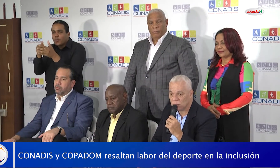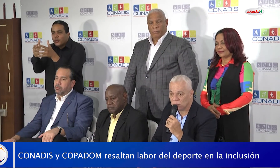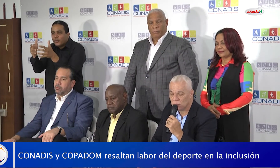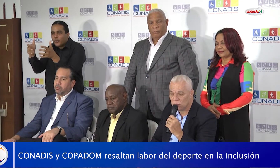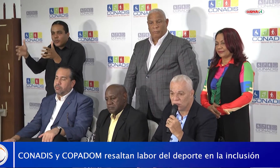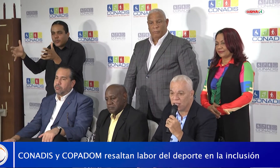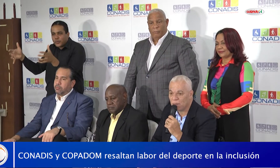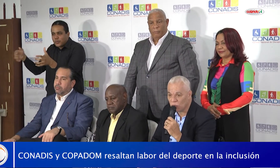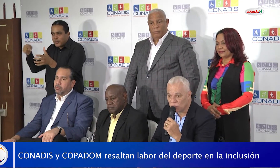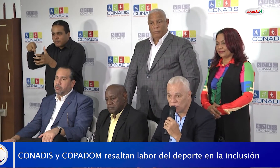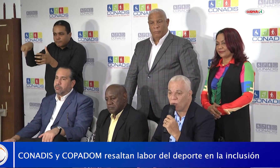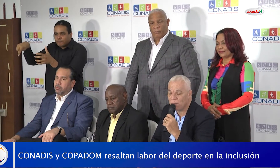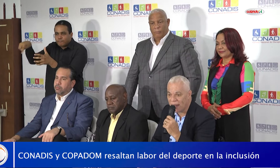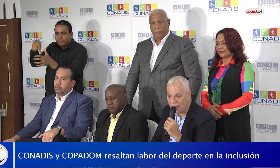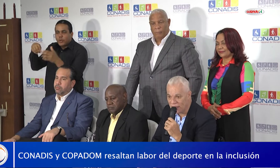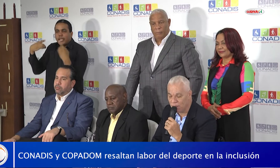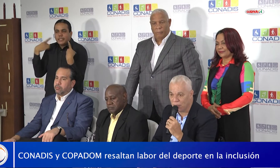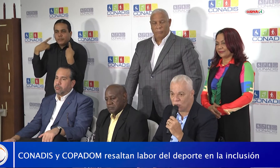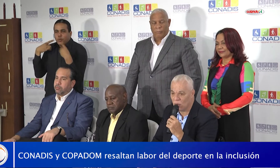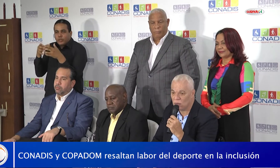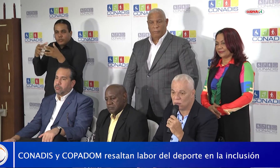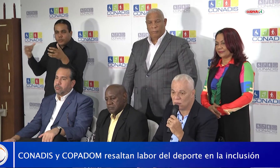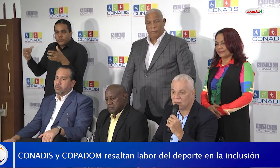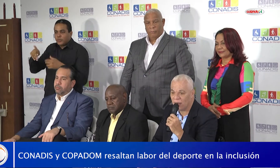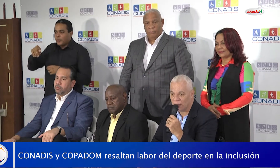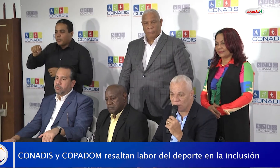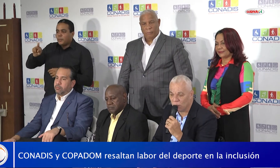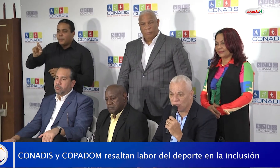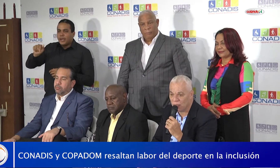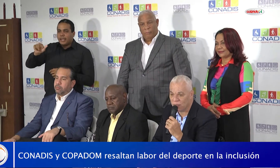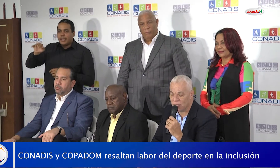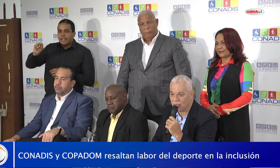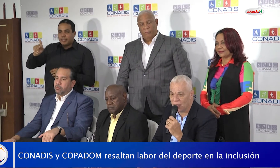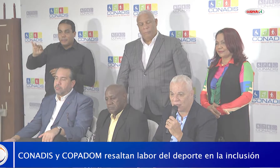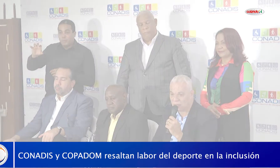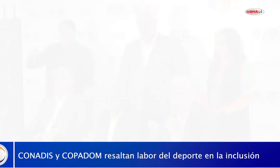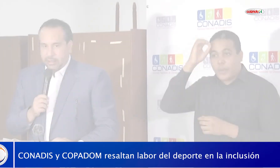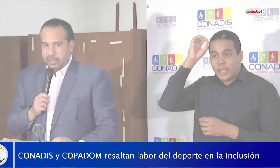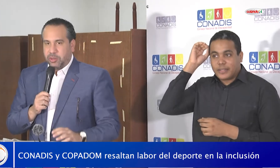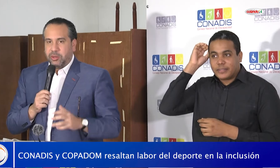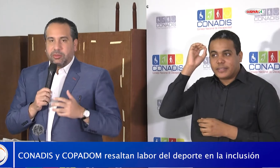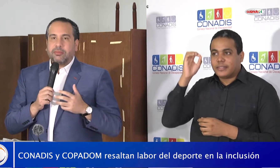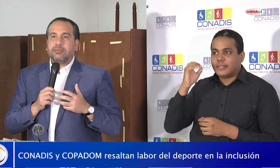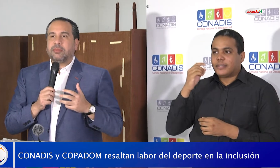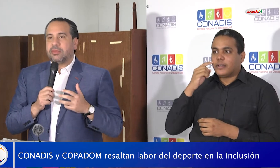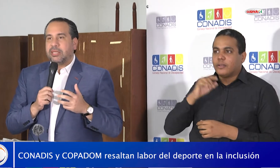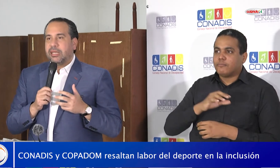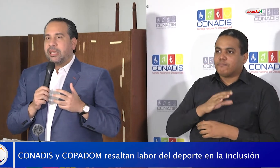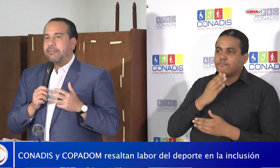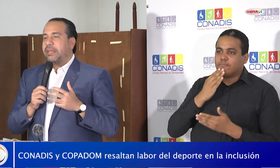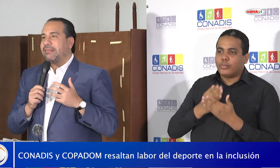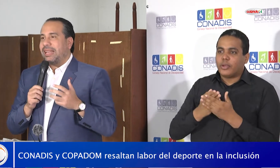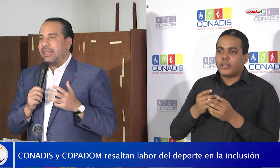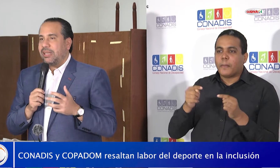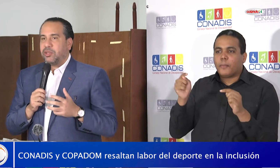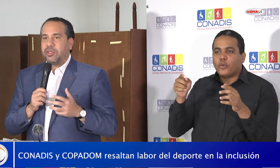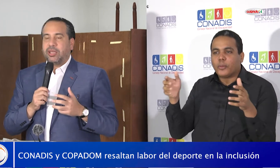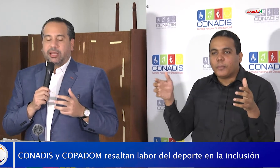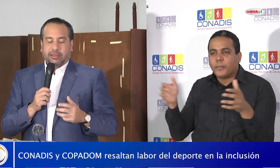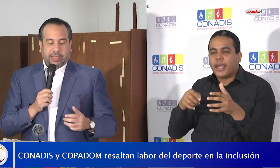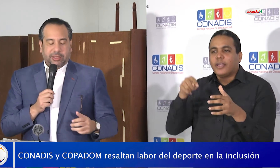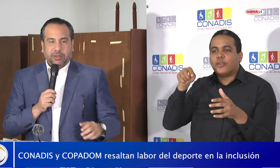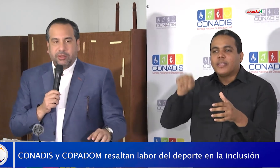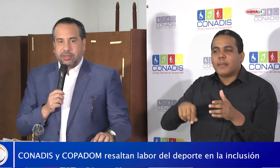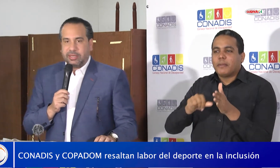deportivo paralímpico de la República Dominicana. Esto tiene que penetrar en la